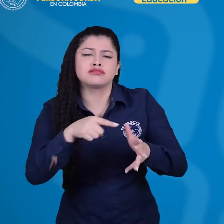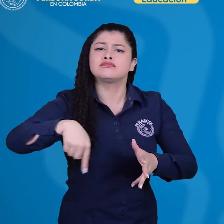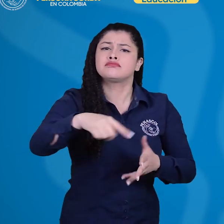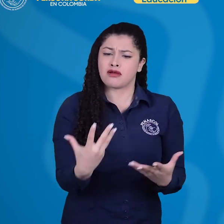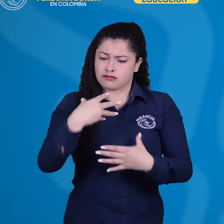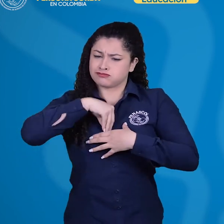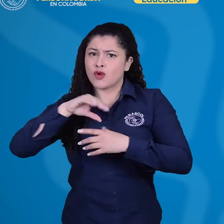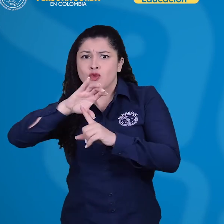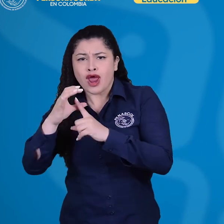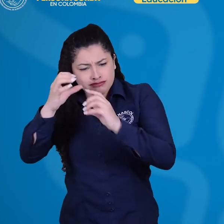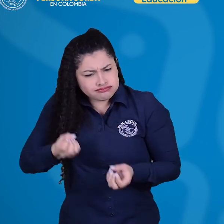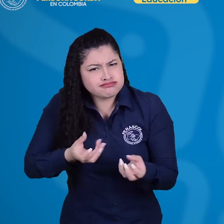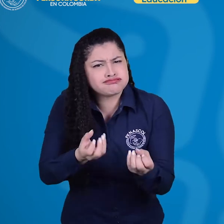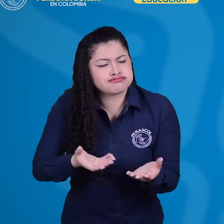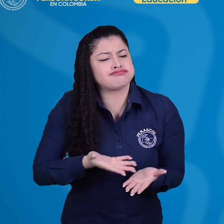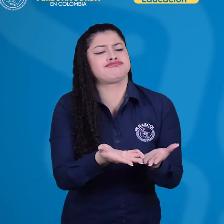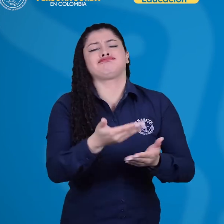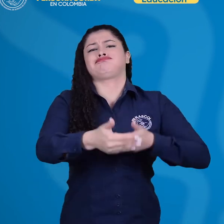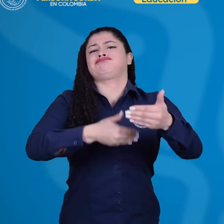son docentes y son referentes culturales.